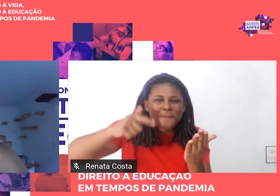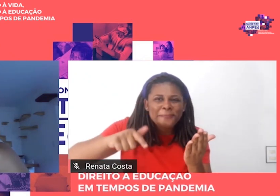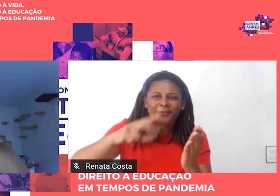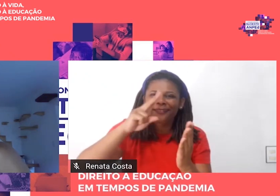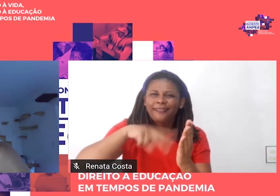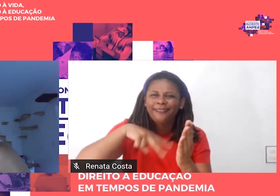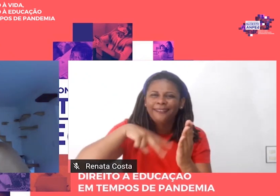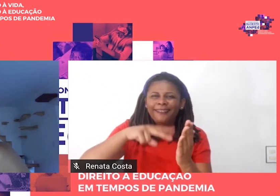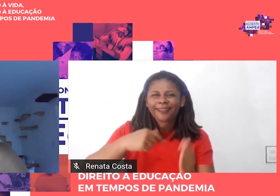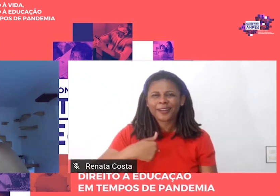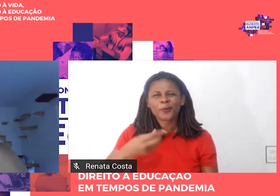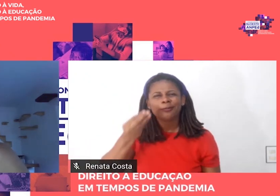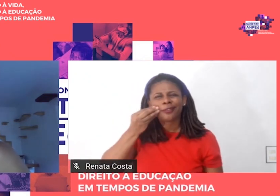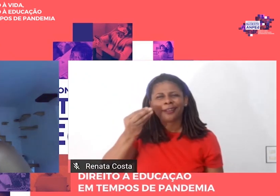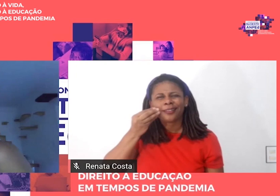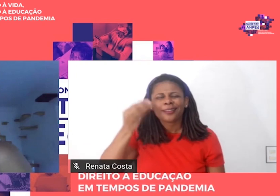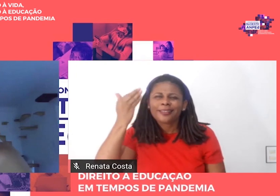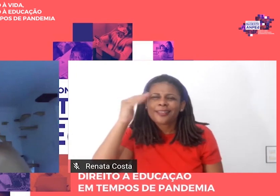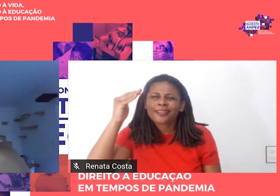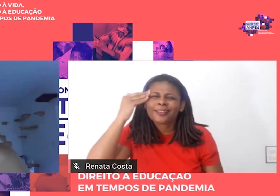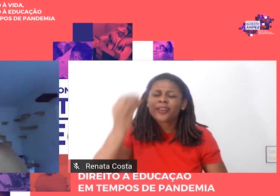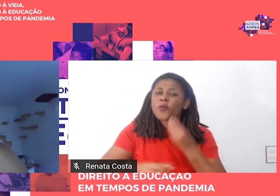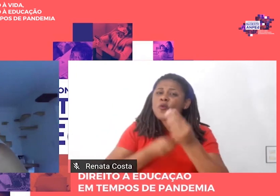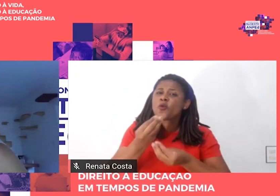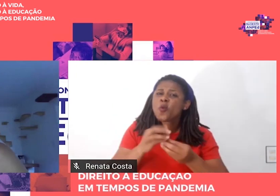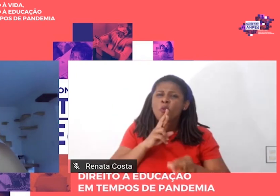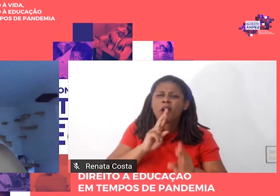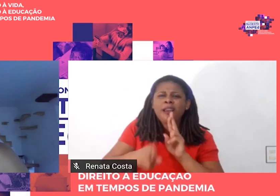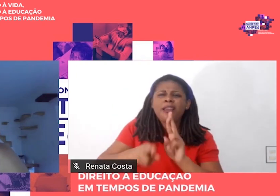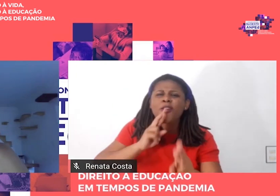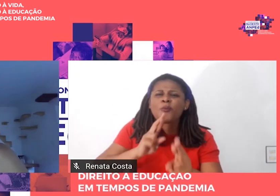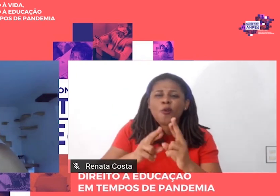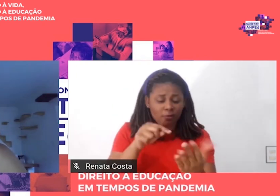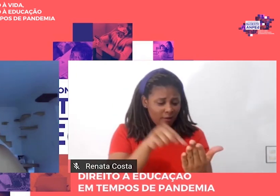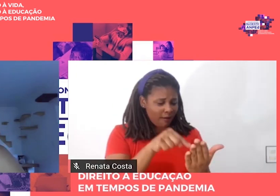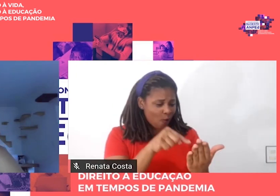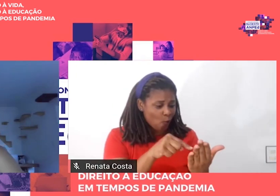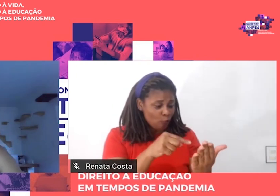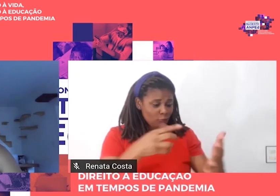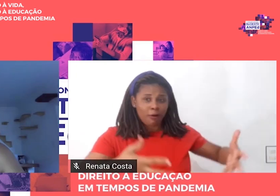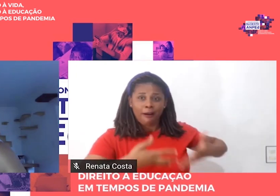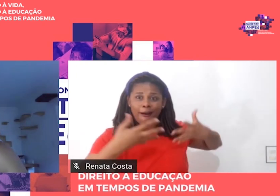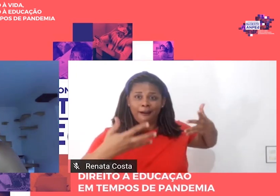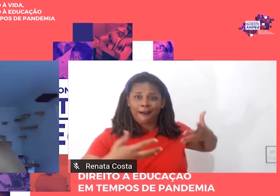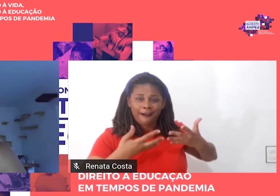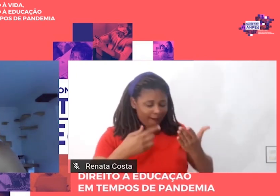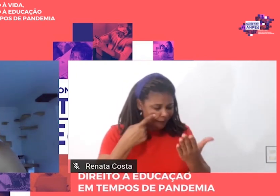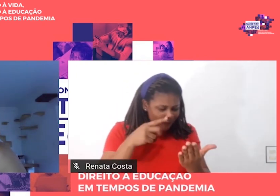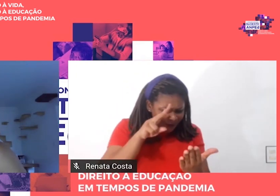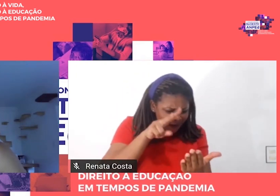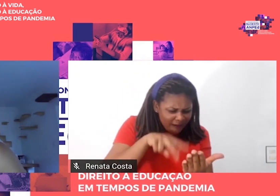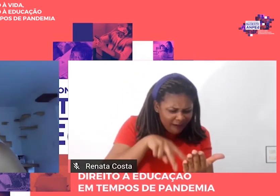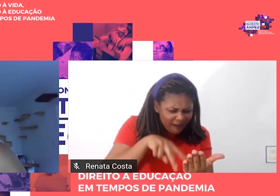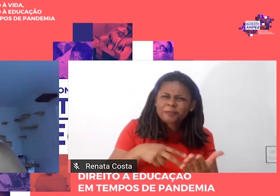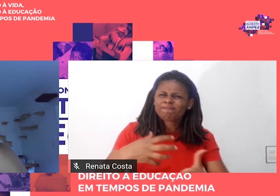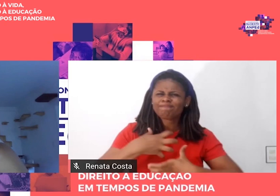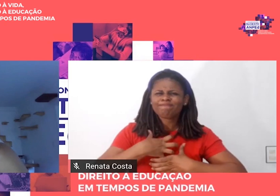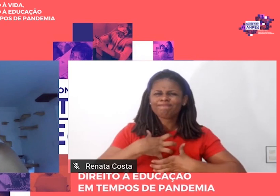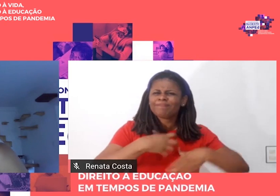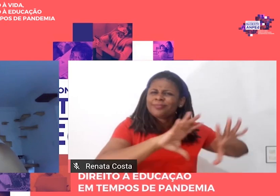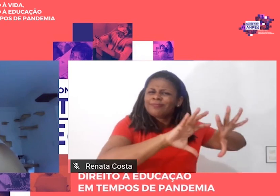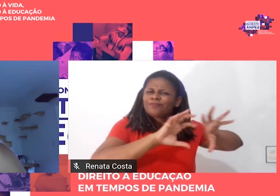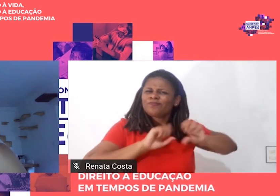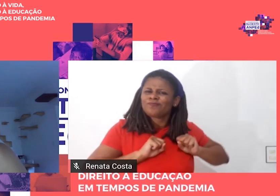como responder a esse chamado do autor de forma concreta. abre-se então o capítulo